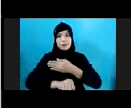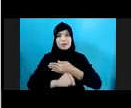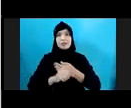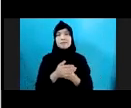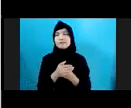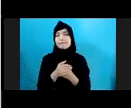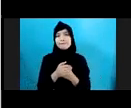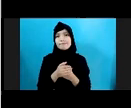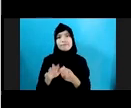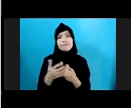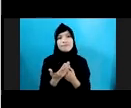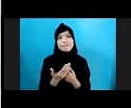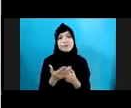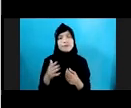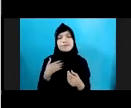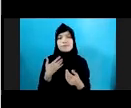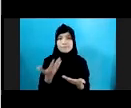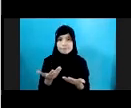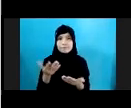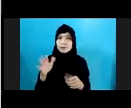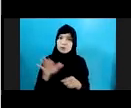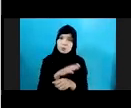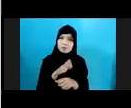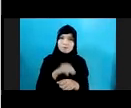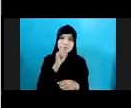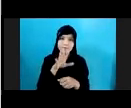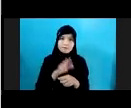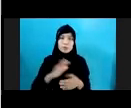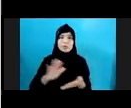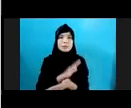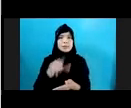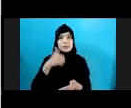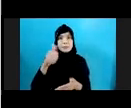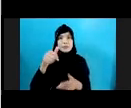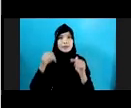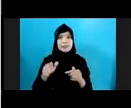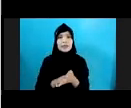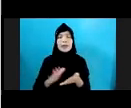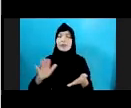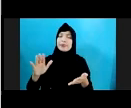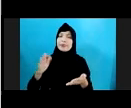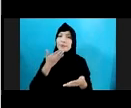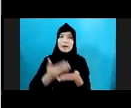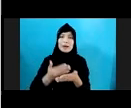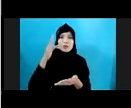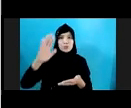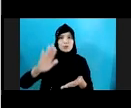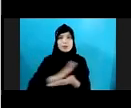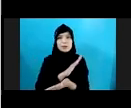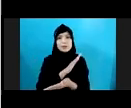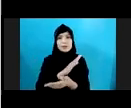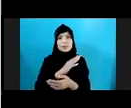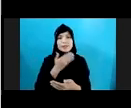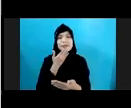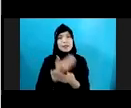Saya Sampaikan Pada Kesempatan Yang Baik Ini Terima Terima Terima Tidak Atas Pesempatan Dan Selamat Hari Anak Nasional